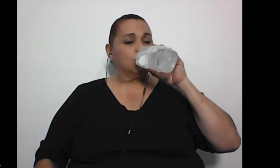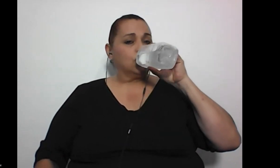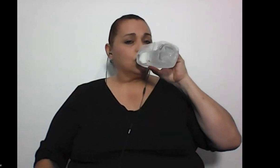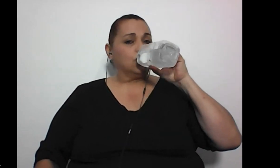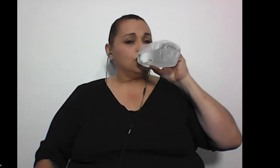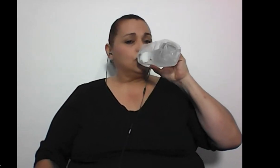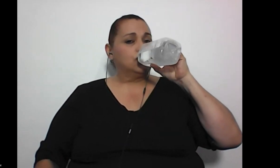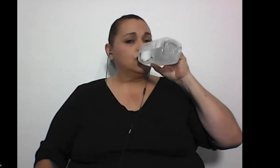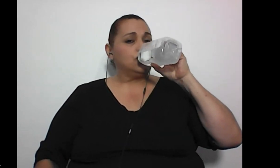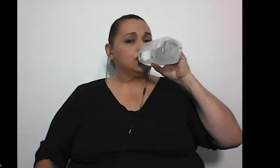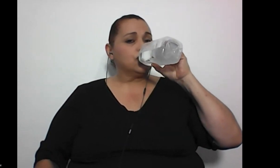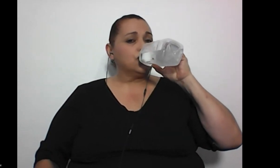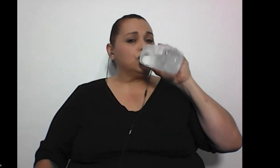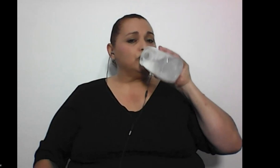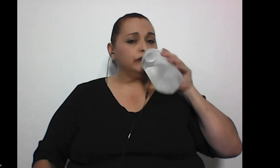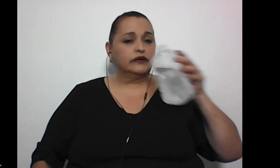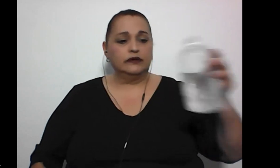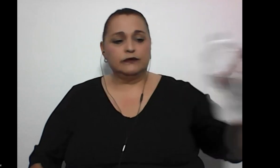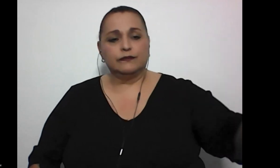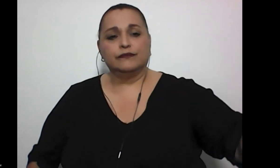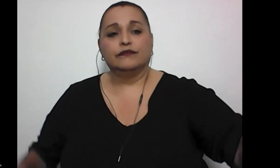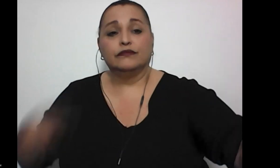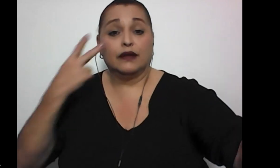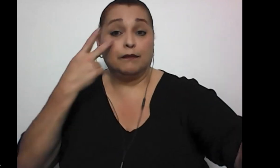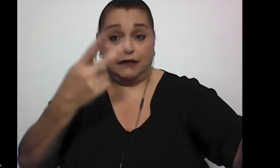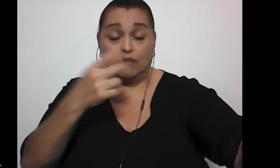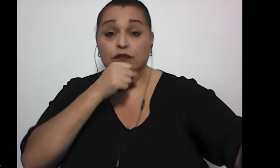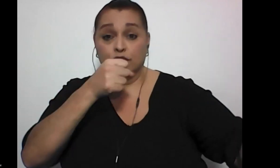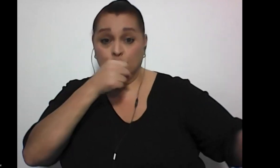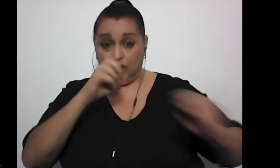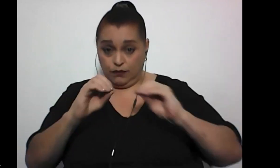Natalia veo tu micrófono encendido pero no te escuchamos